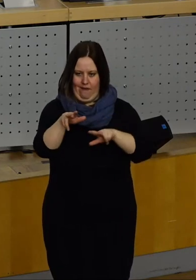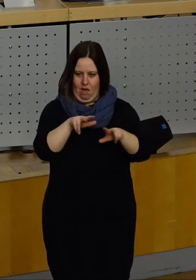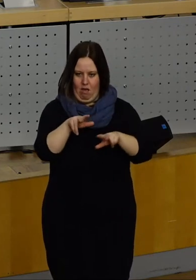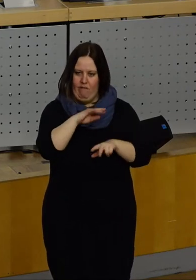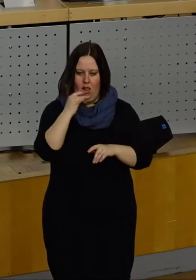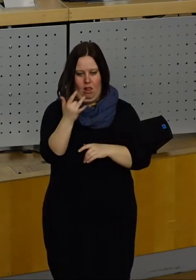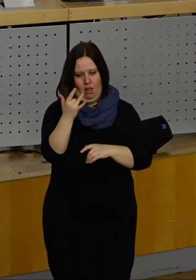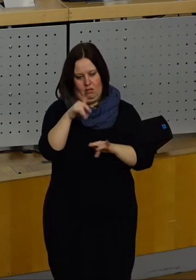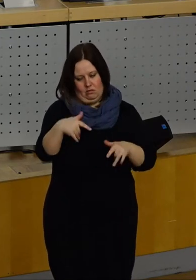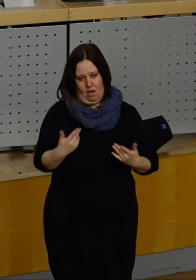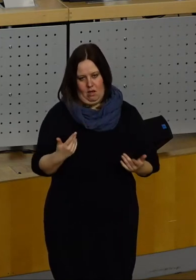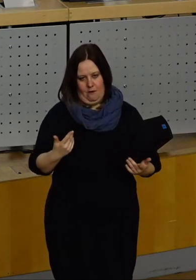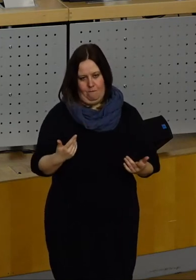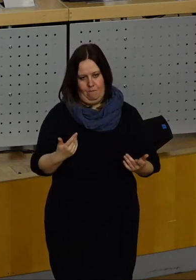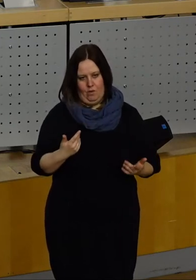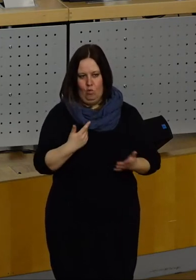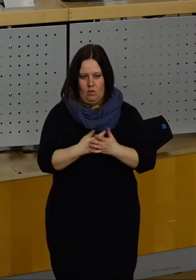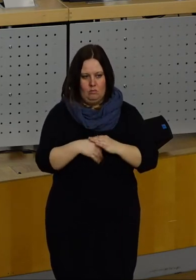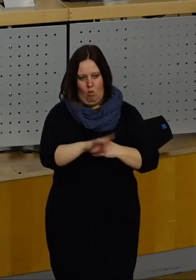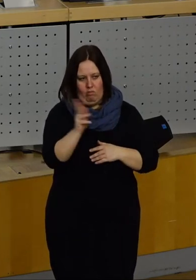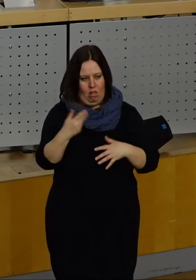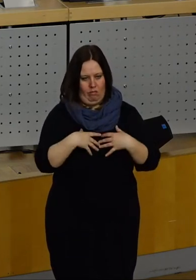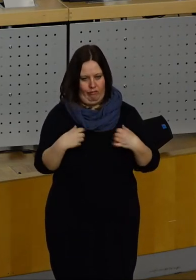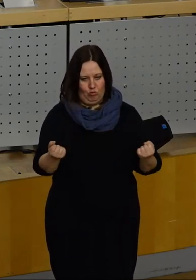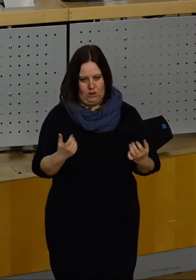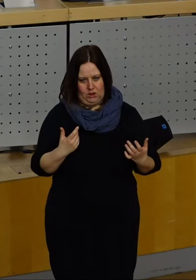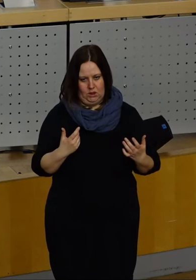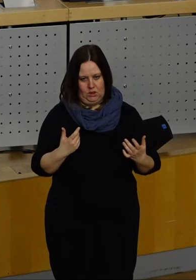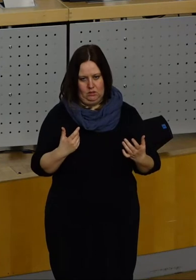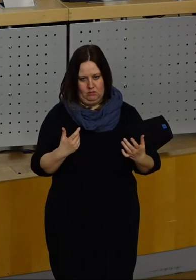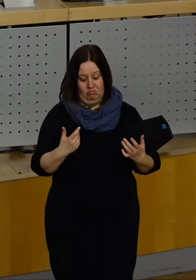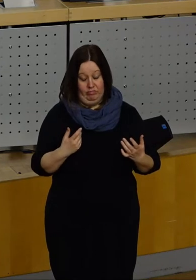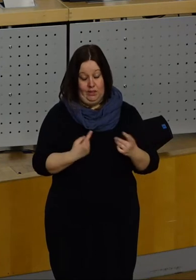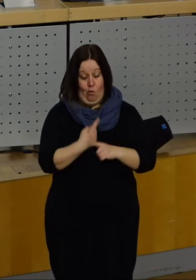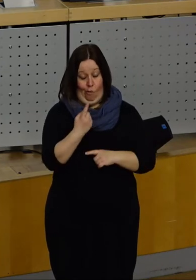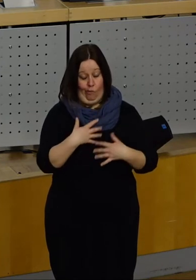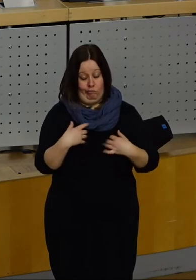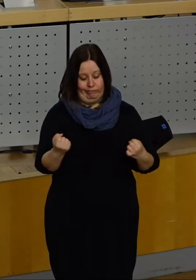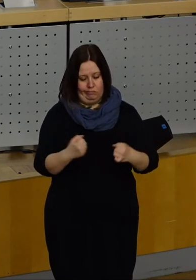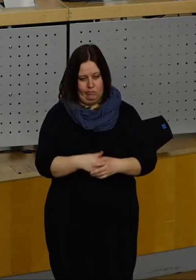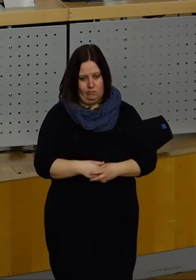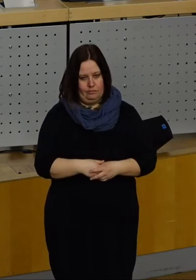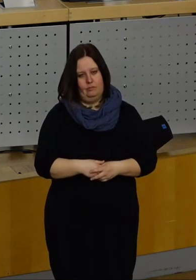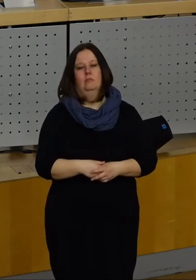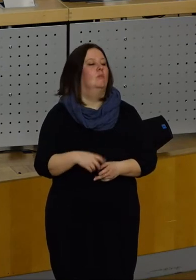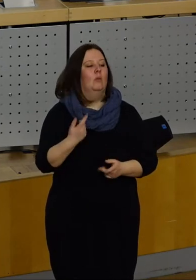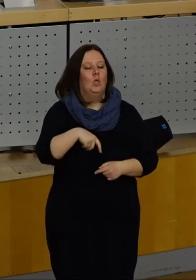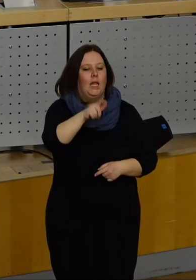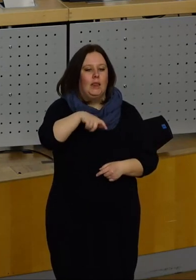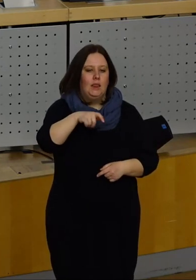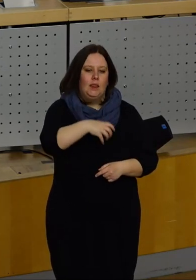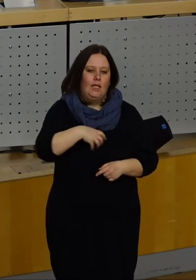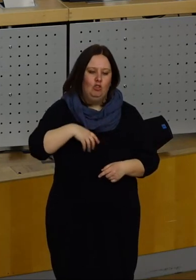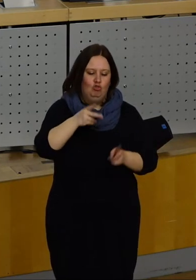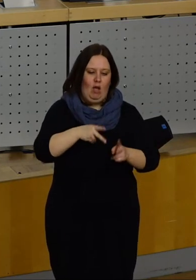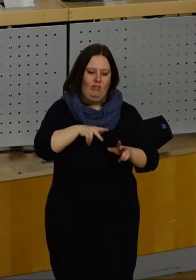diesbezüglich immer wieder Friktionen und das Frustrationspotenzial ist gerade in diesem Bereich sehr hoch. Der Ruf der Dresdner Stadtverwaltung ist